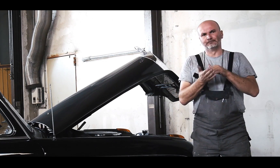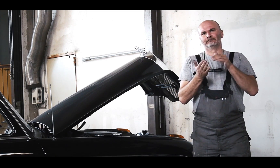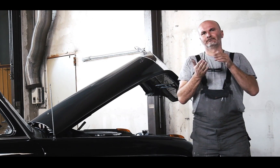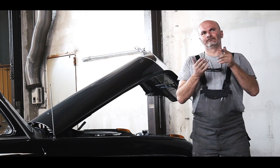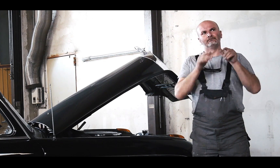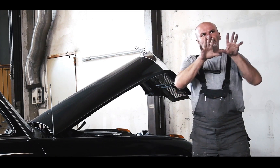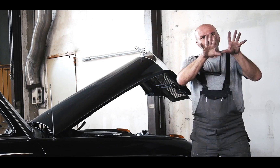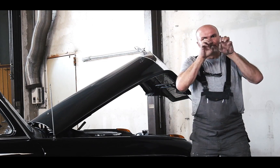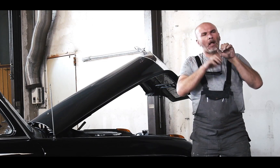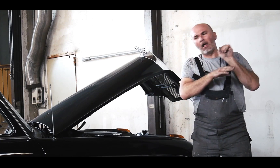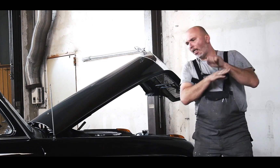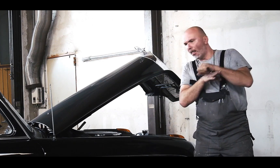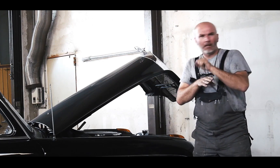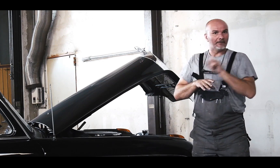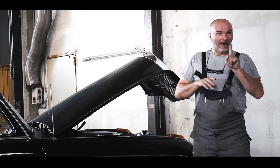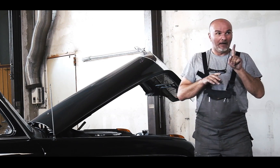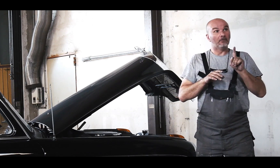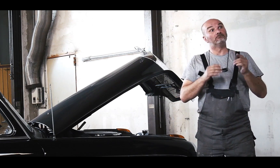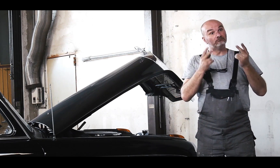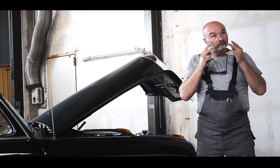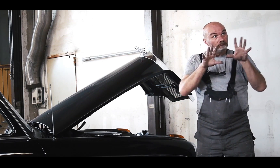Es ist wichtig, sich viel Wissen anzueignen.